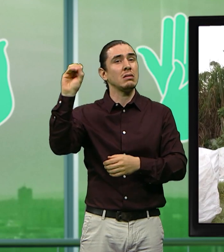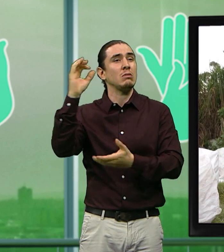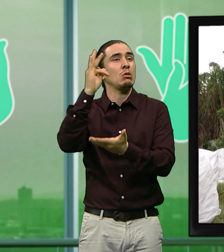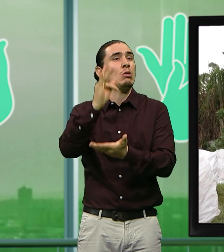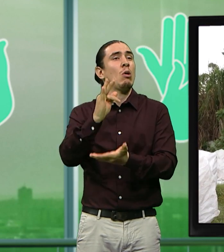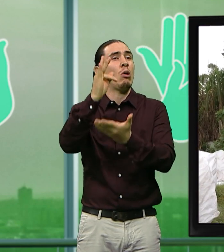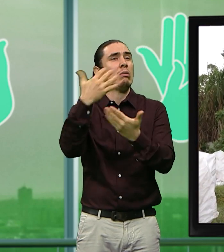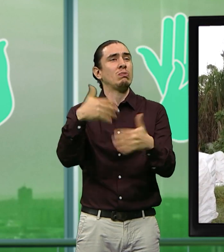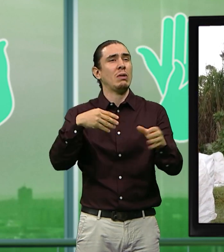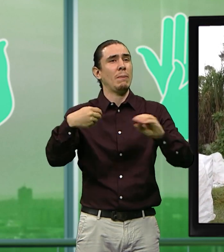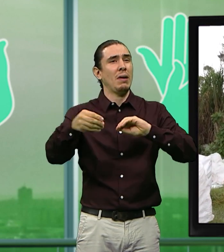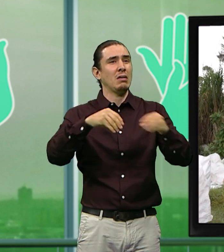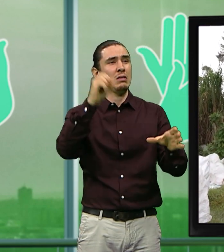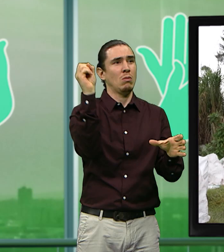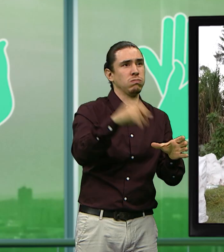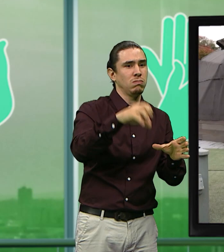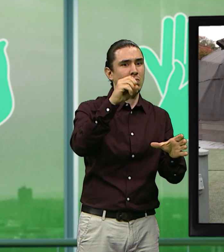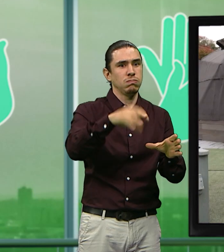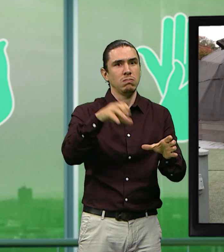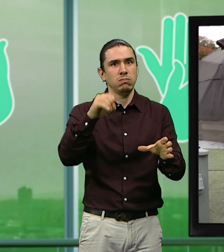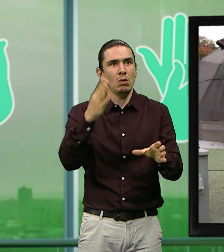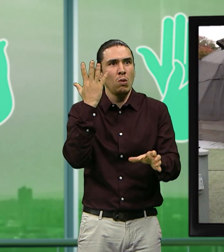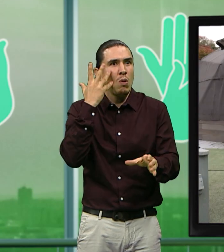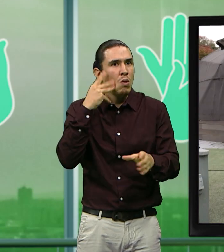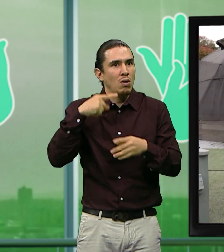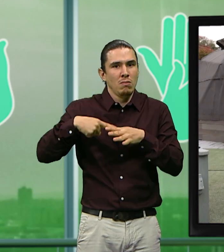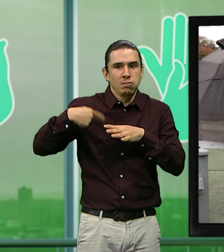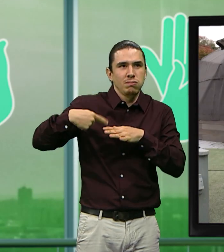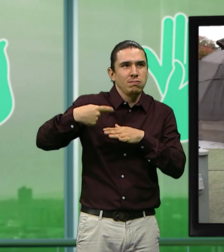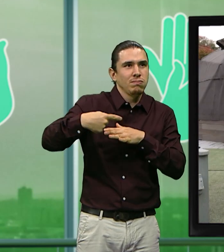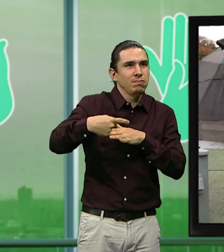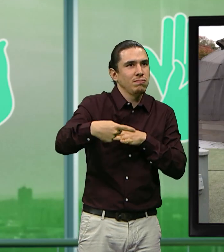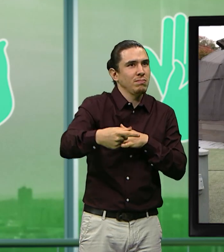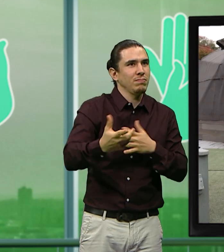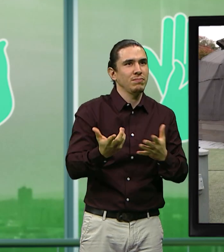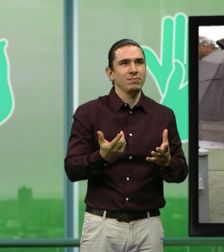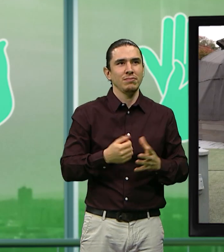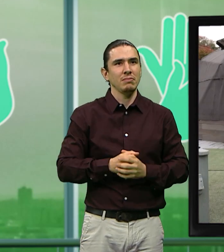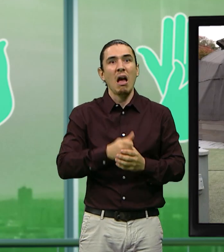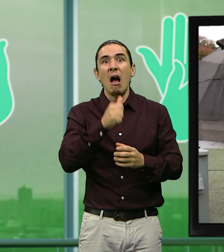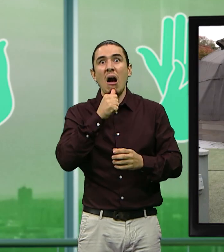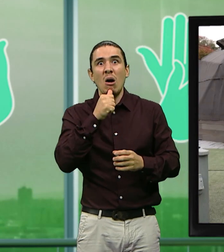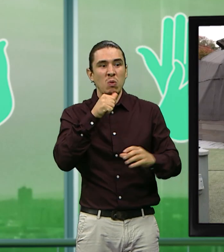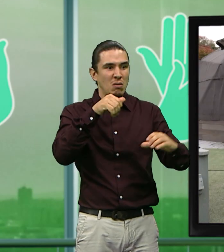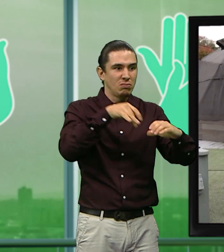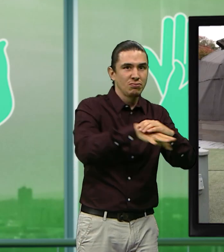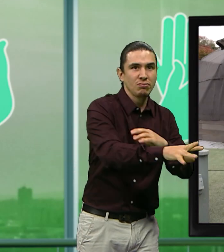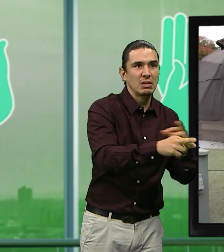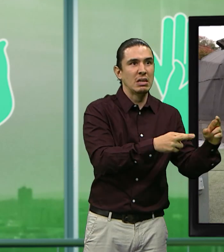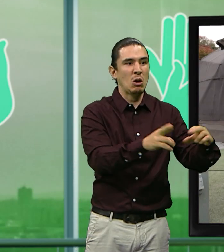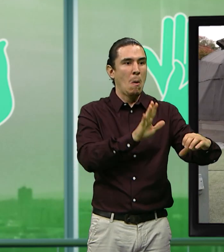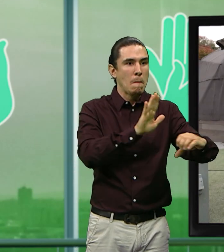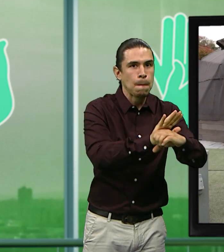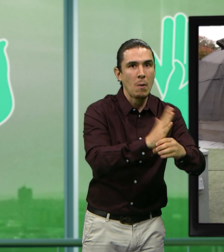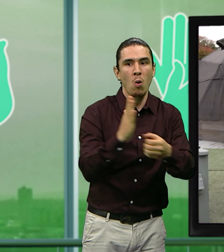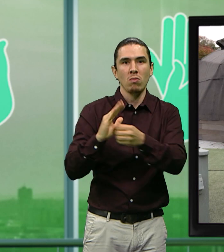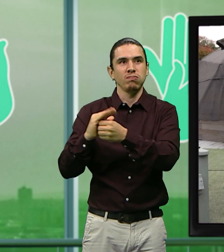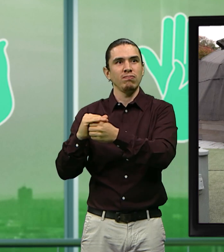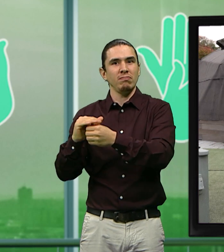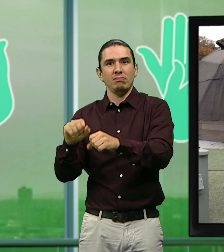bolsas y empaques flexibles cada día, que terminan en rellenos sanitarios, en fuentes de agua o en algunos casos incinerada.